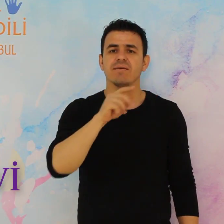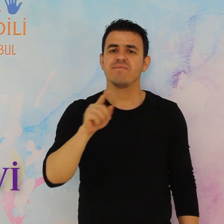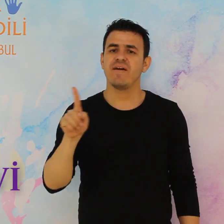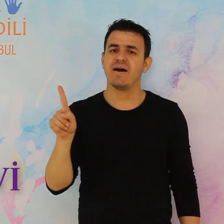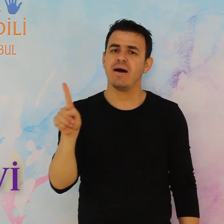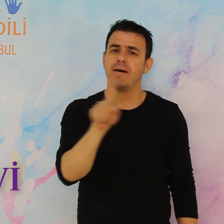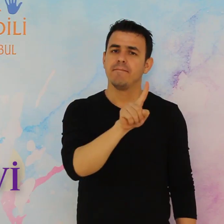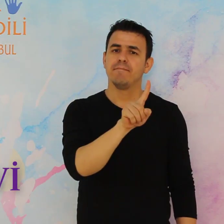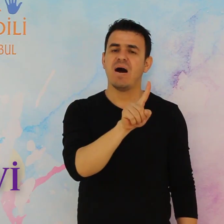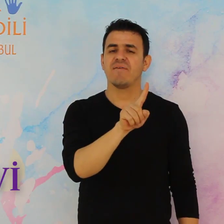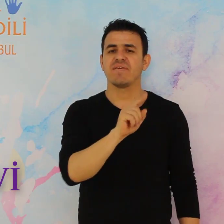veya mavi